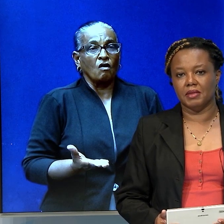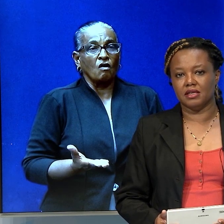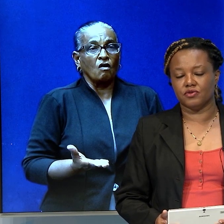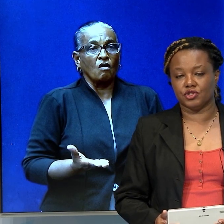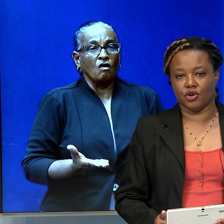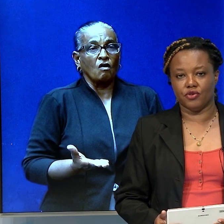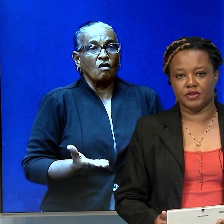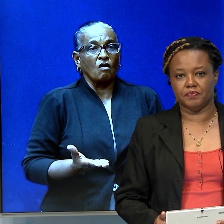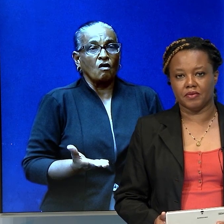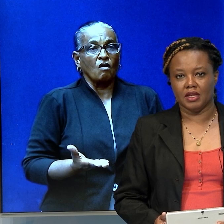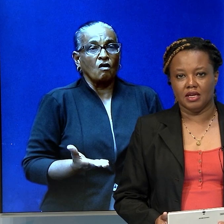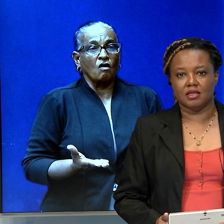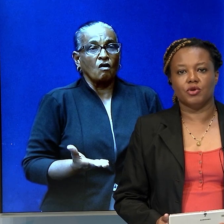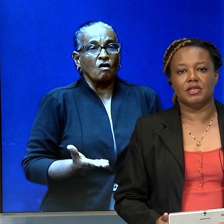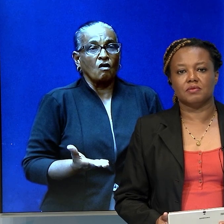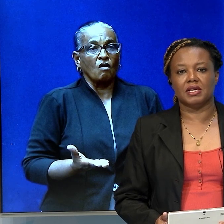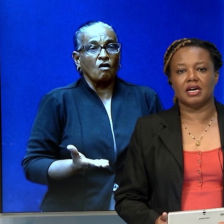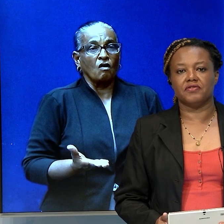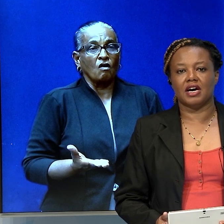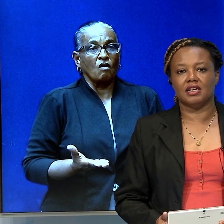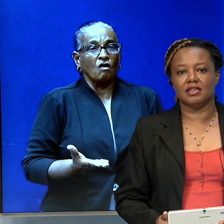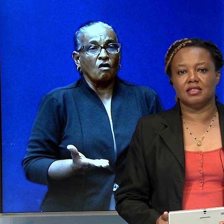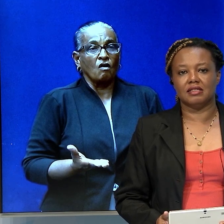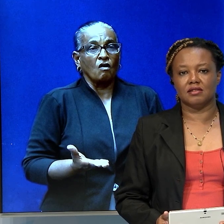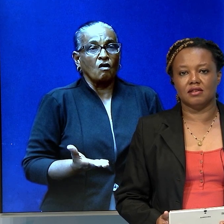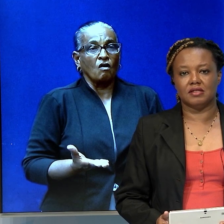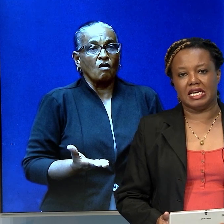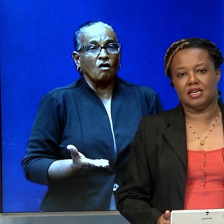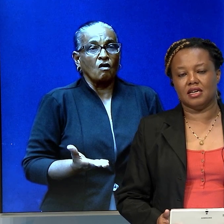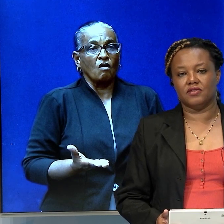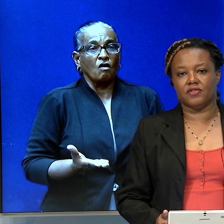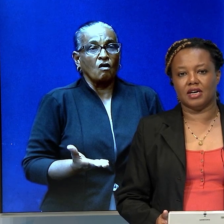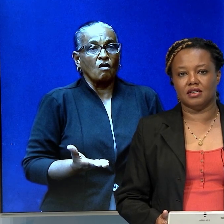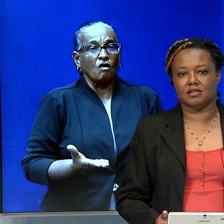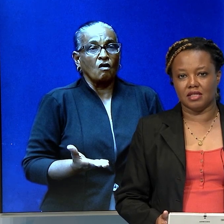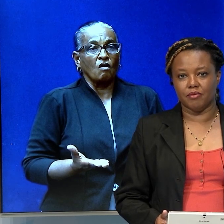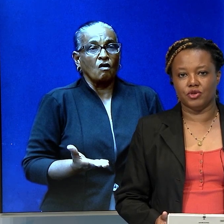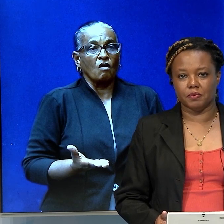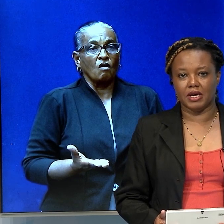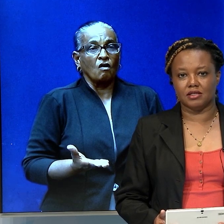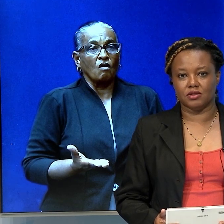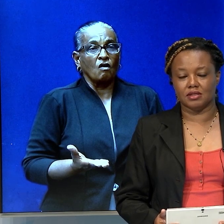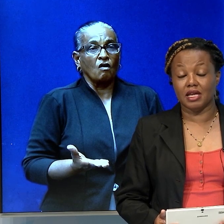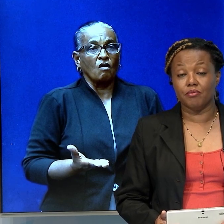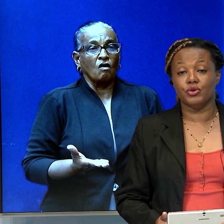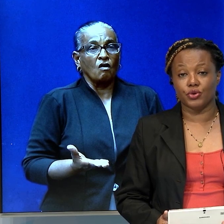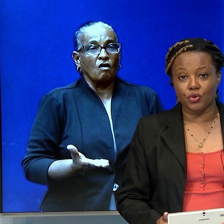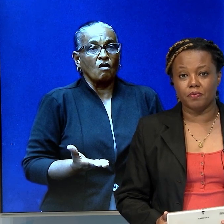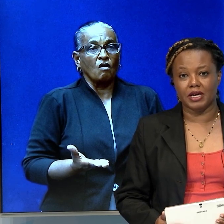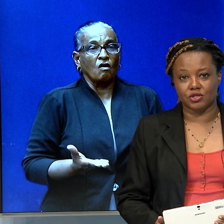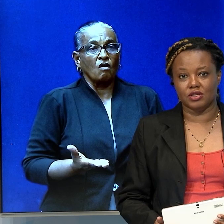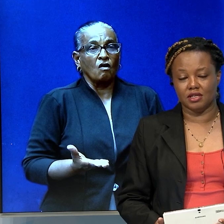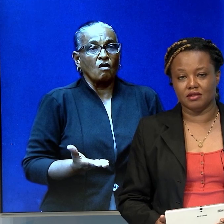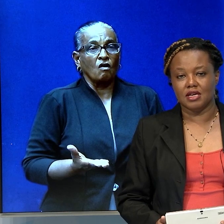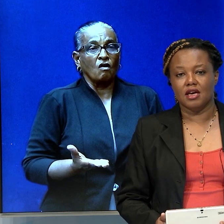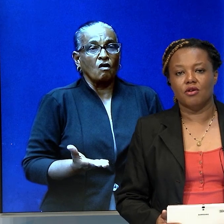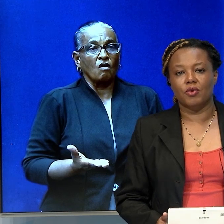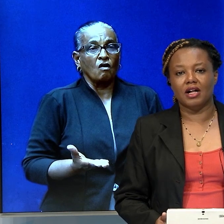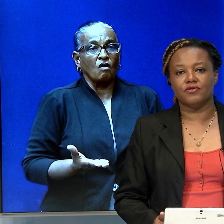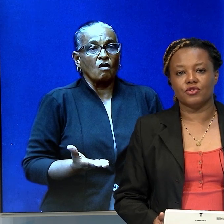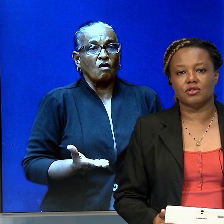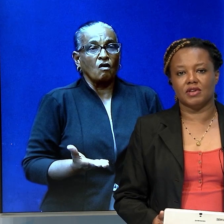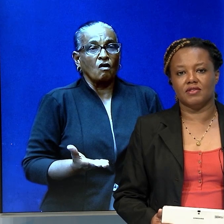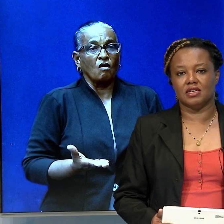25 mei te verschuiven. De bewindsman gaf aan dat de trainingen van stembureau personeel